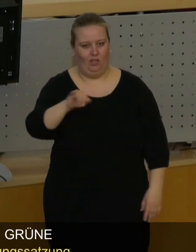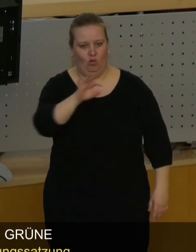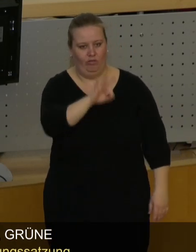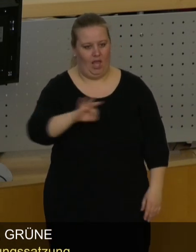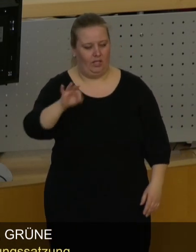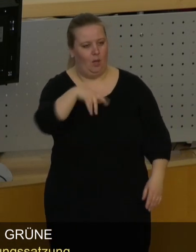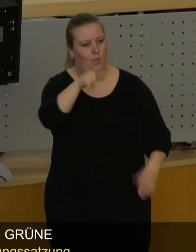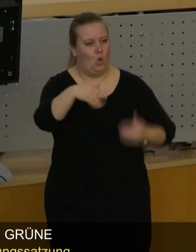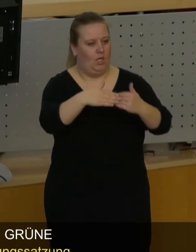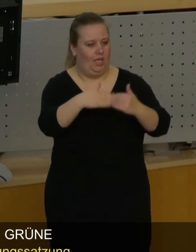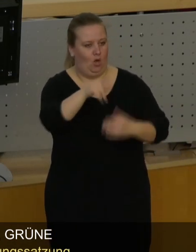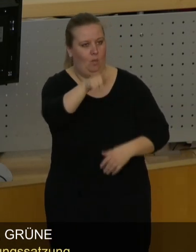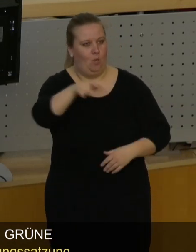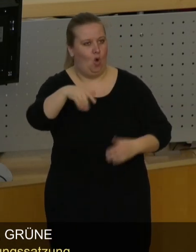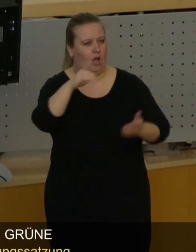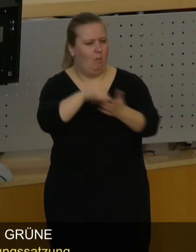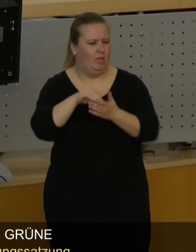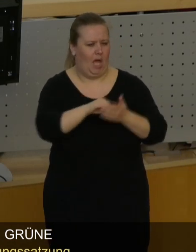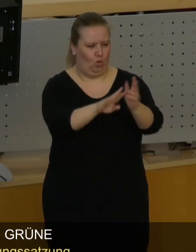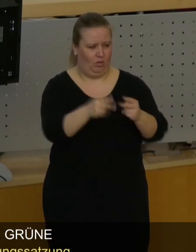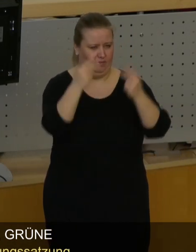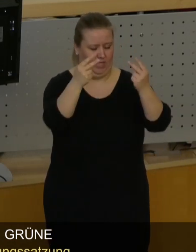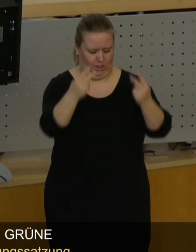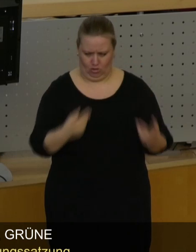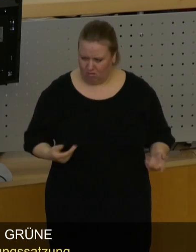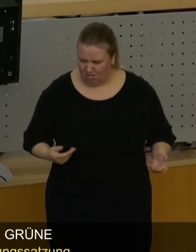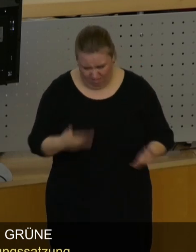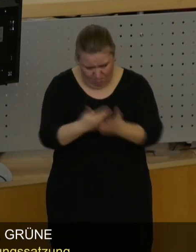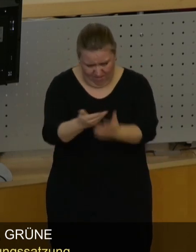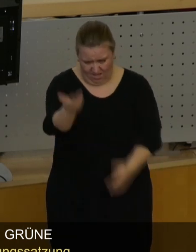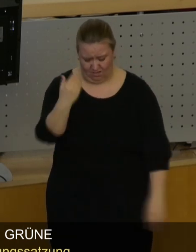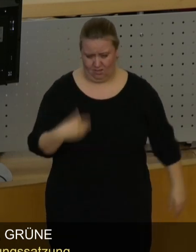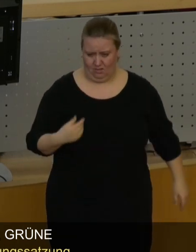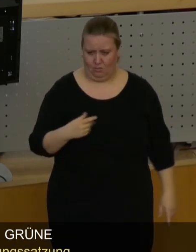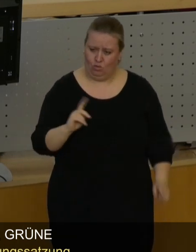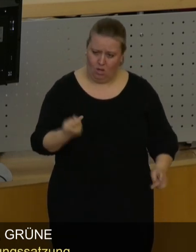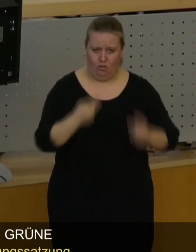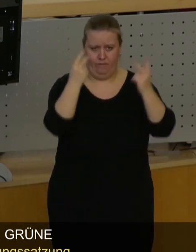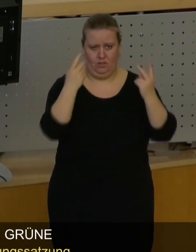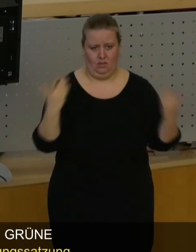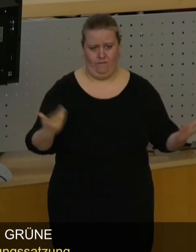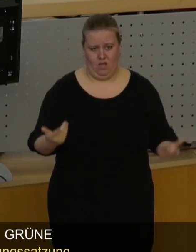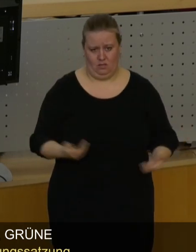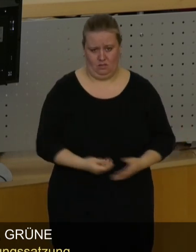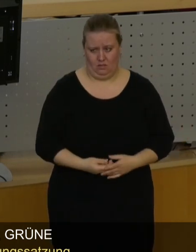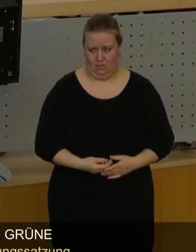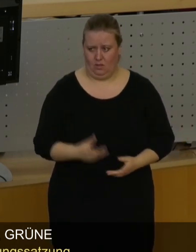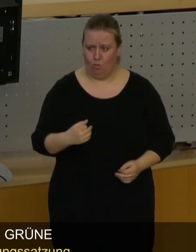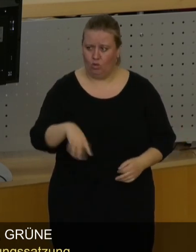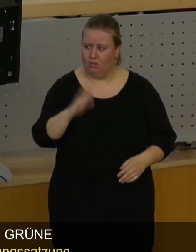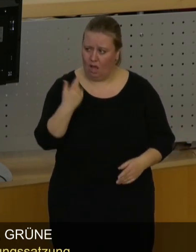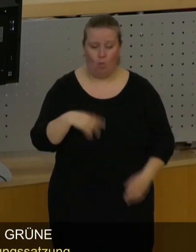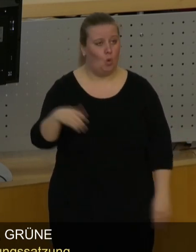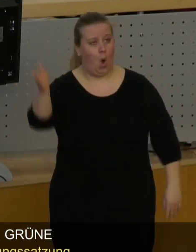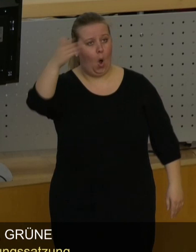mit Bürgernähe und Bürgerbeteiligung sind mir ein wichtiges Anliegen. Dann beweisen Sie heute einfach mal, wie wichtig Ihnen dieses Anliegen ist. Fahnen